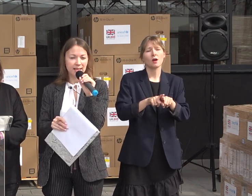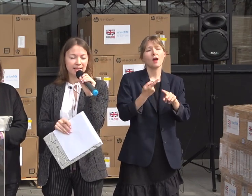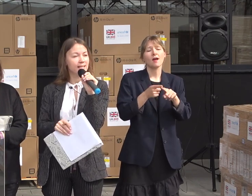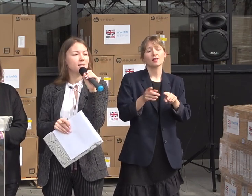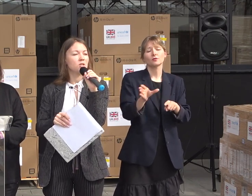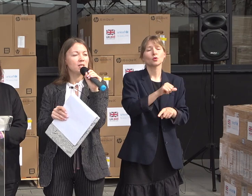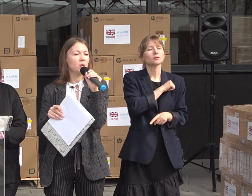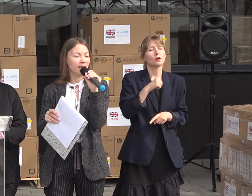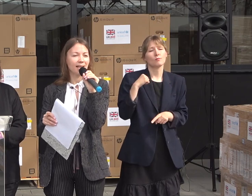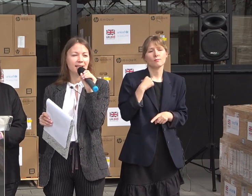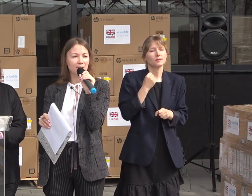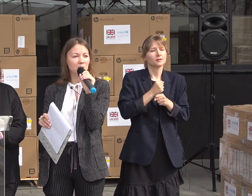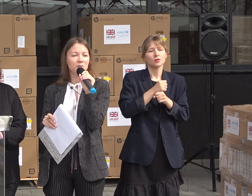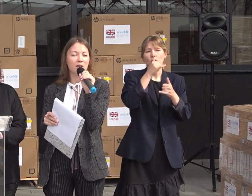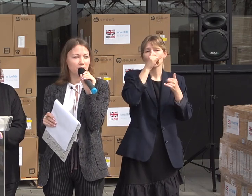So,